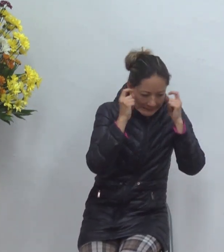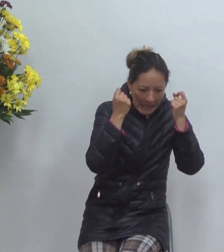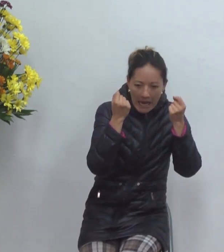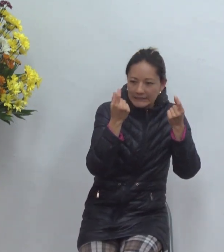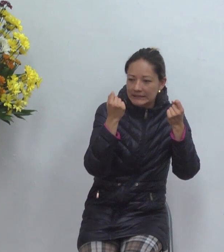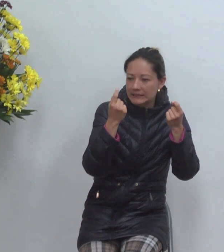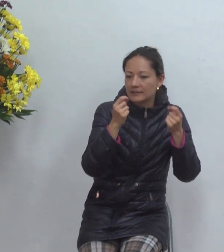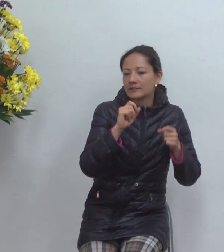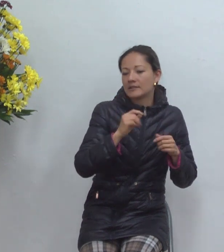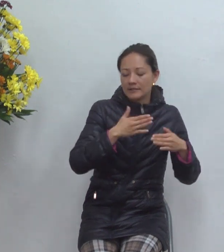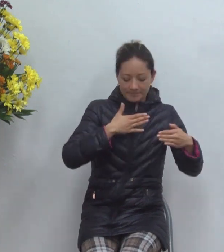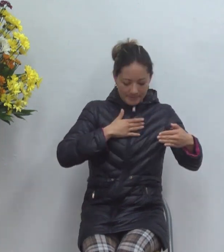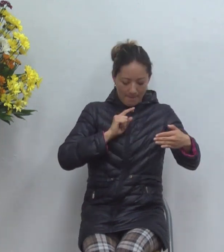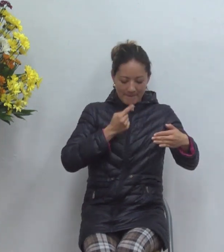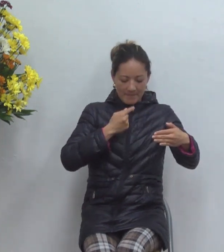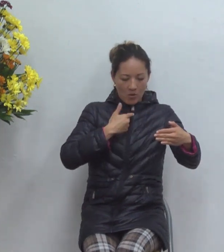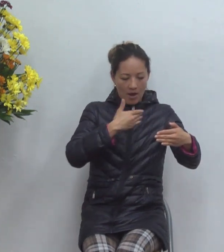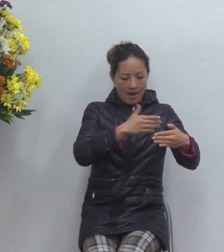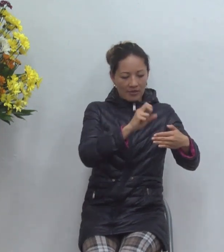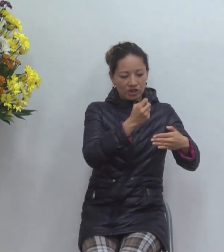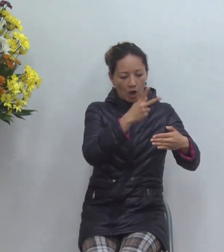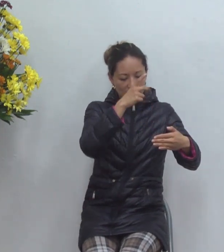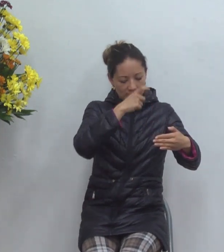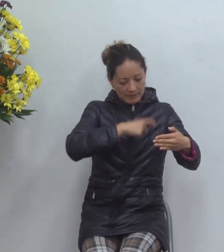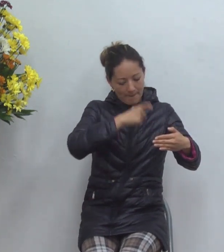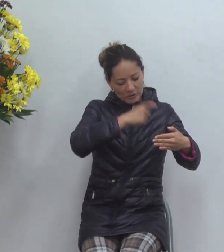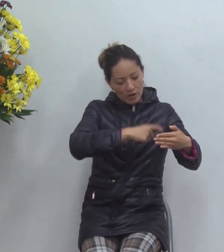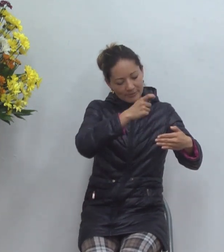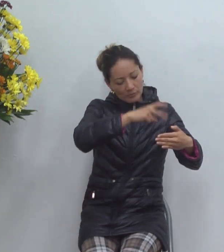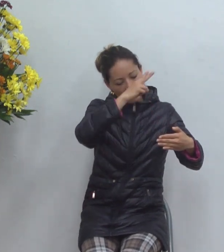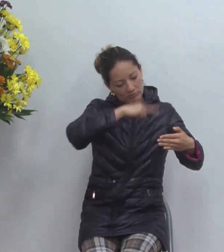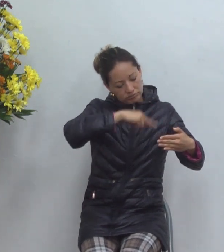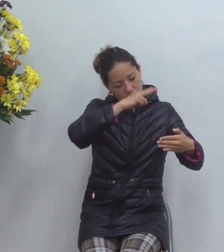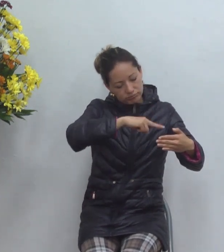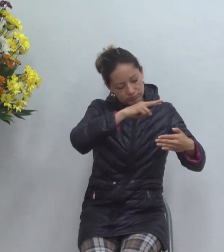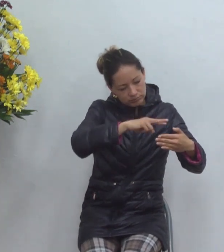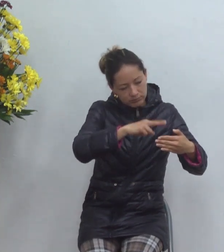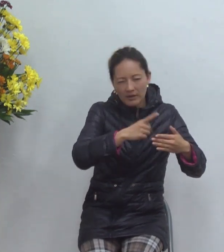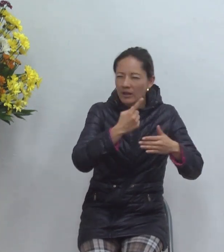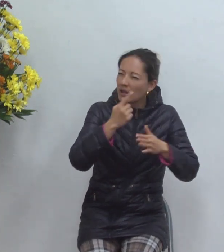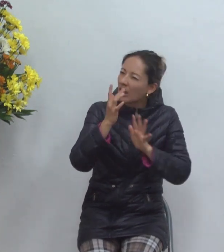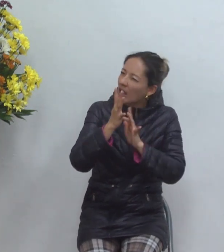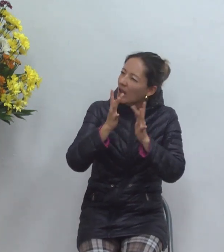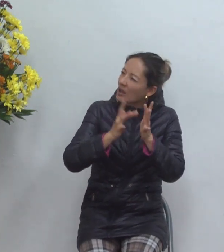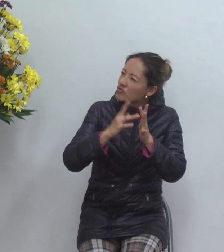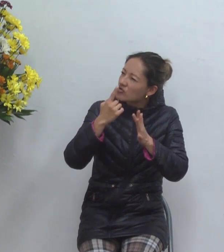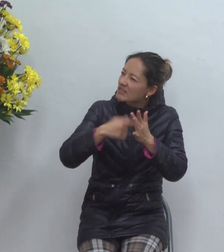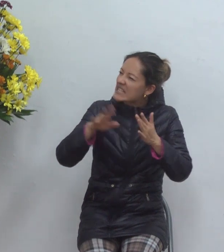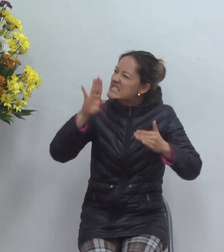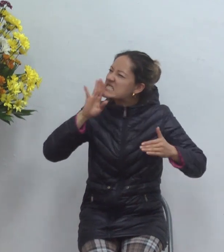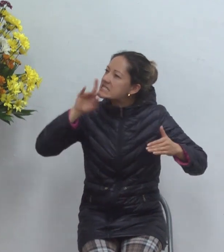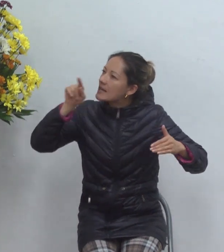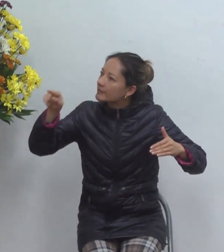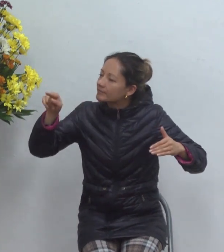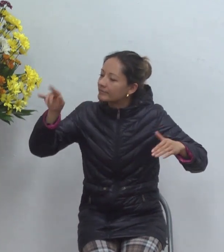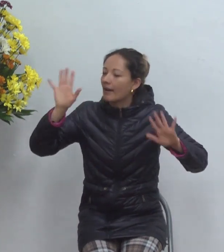capítulos estamos en el capítulo 5 hemos aprendido en el capítulo 1 que Jesús es Dios que se hizo hombre